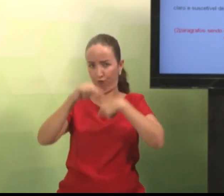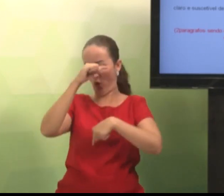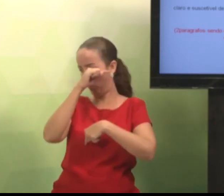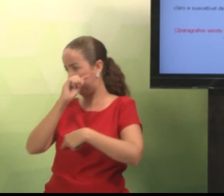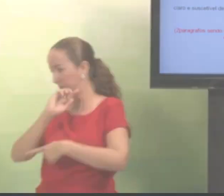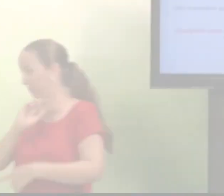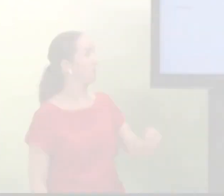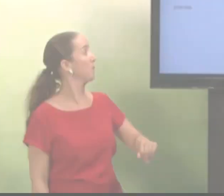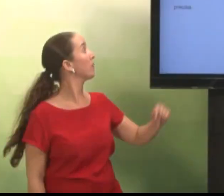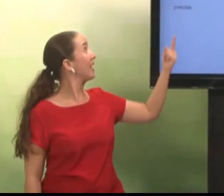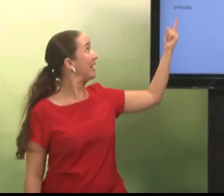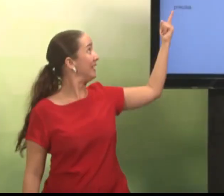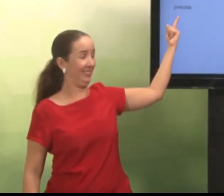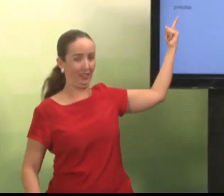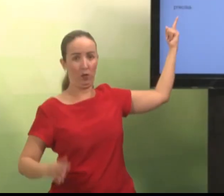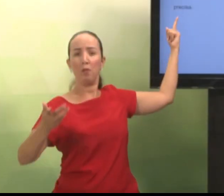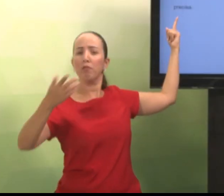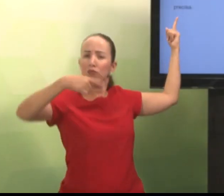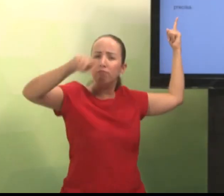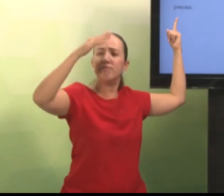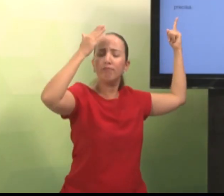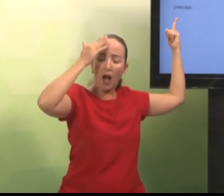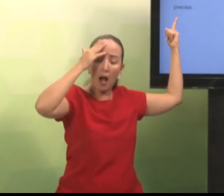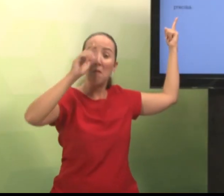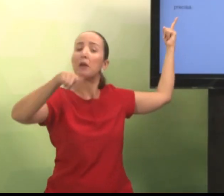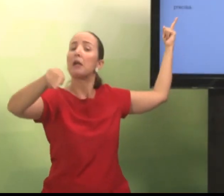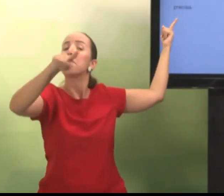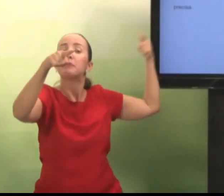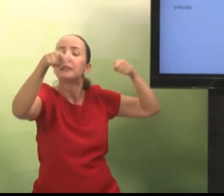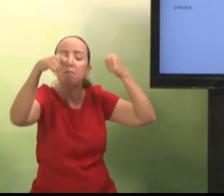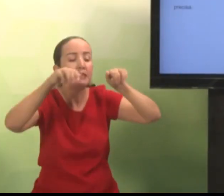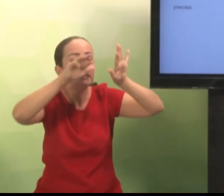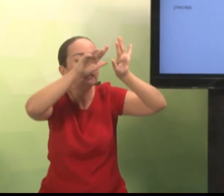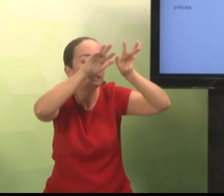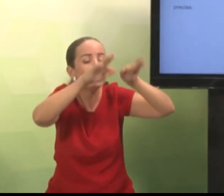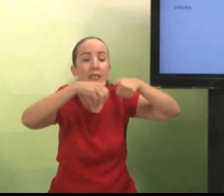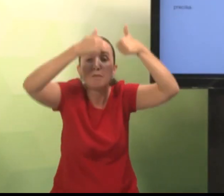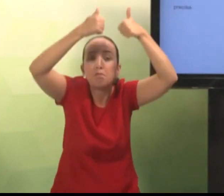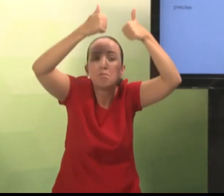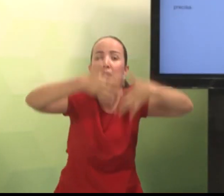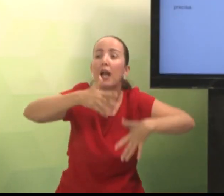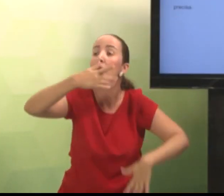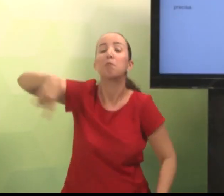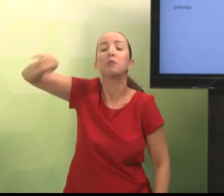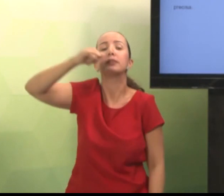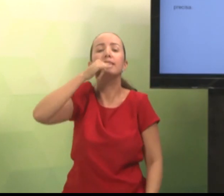voltamos aqui um pouquinho. Então, você vai falar sobre o tema, vai explicar.